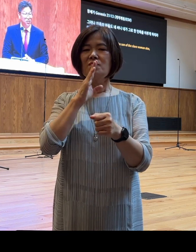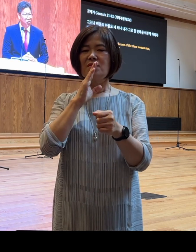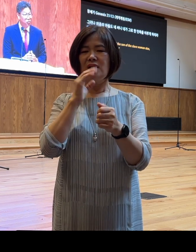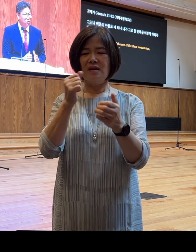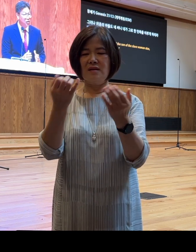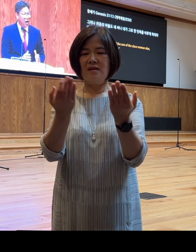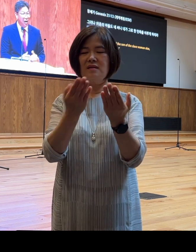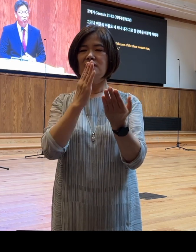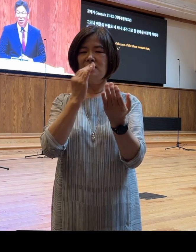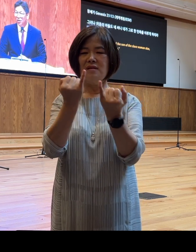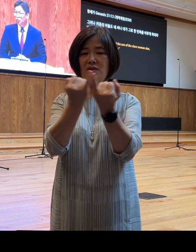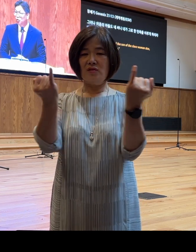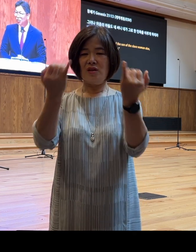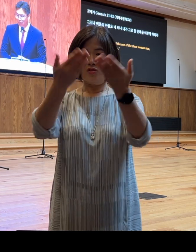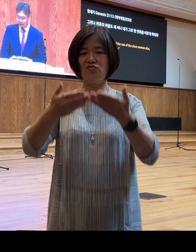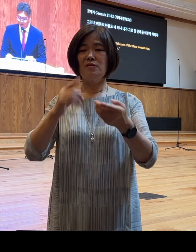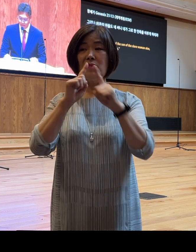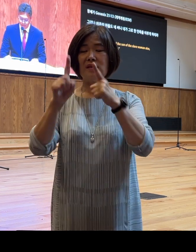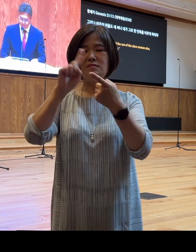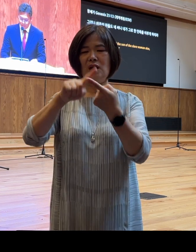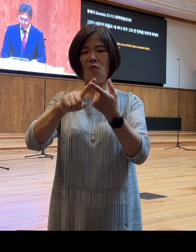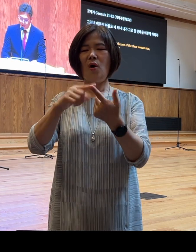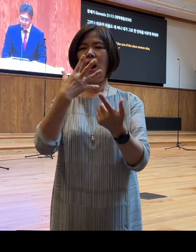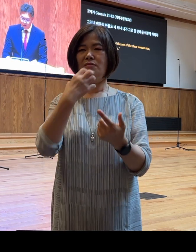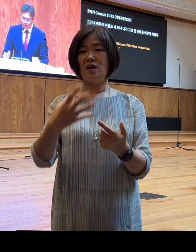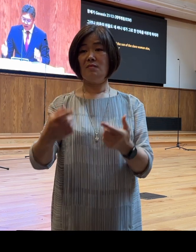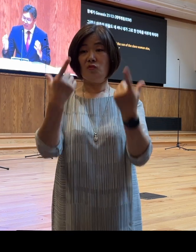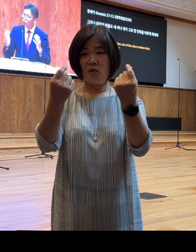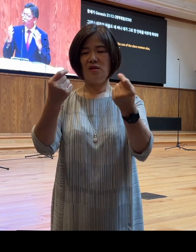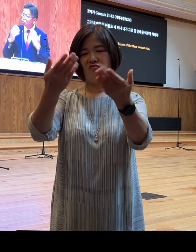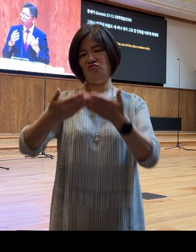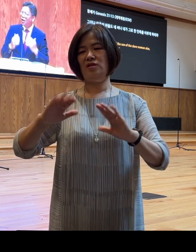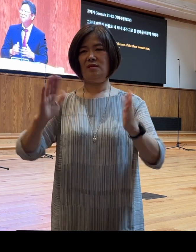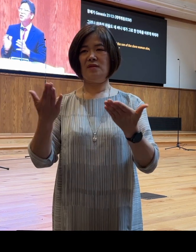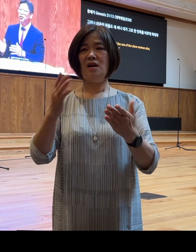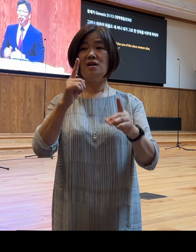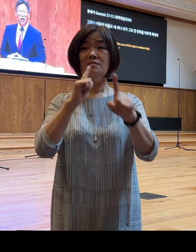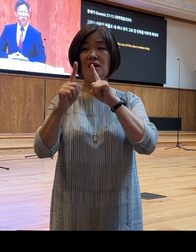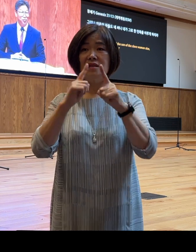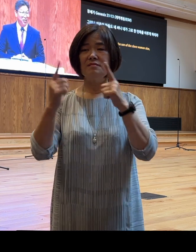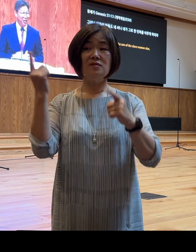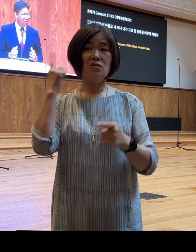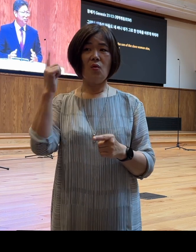아브라함에게도 주십니다 그 말씀을 듣고 다음 날은 어떻게 하는 겁니까? 다음 날